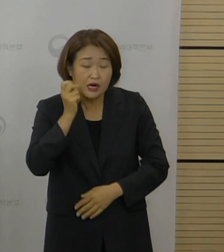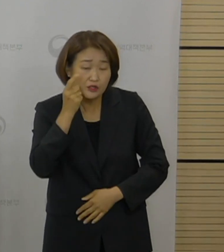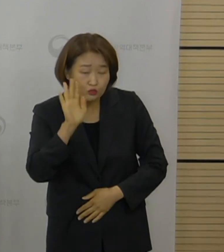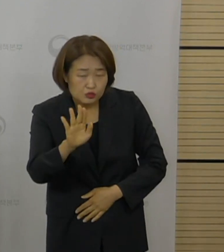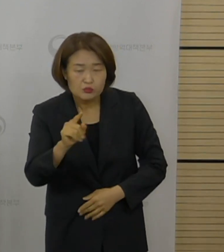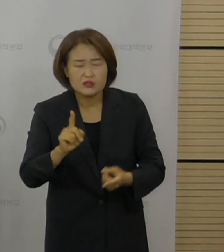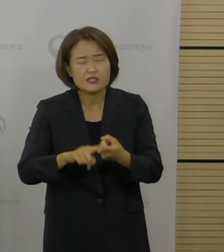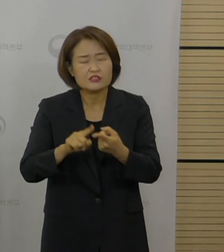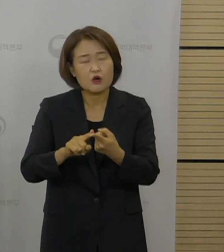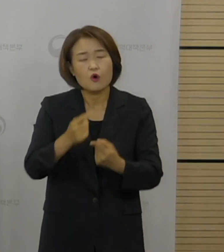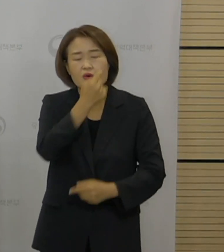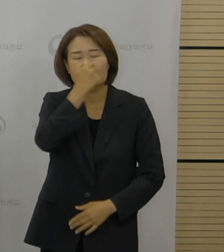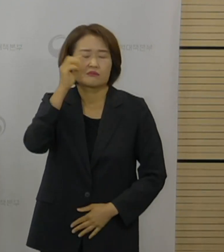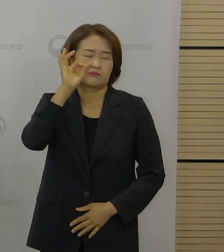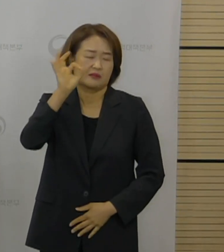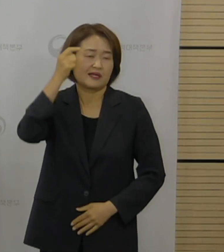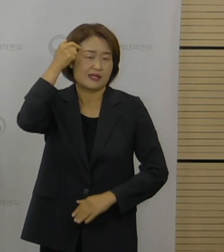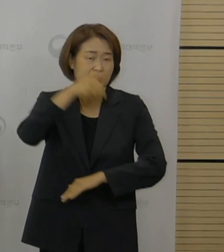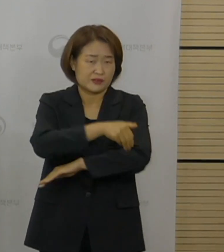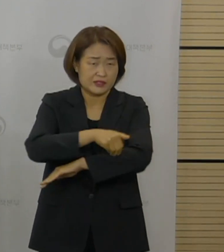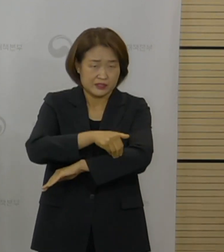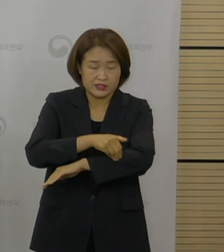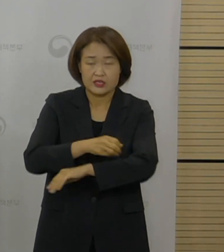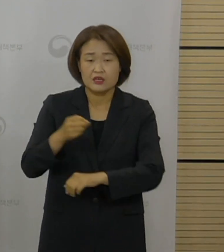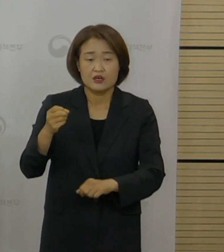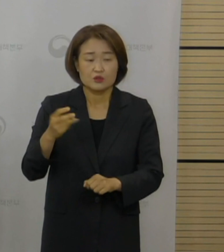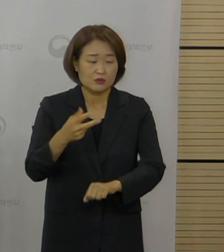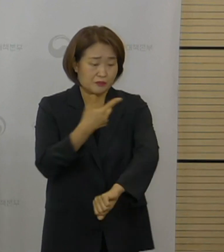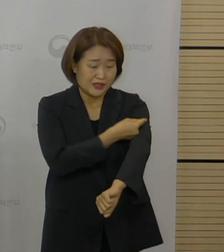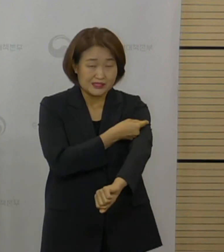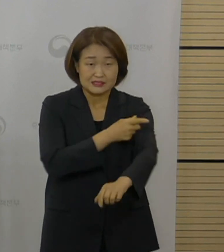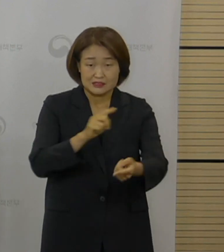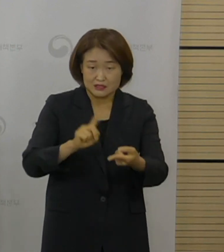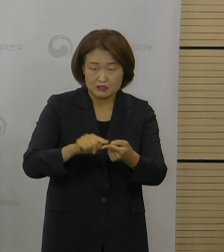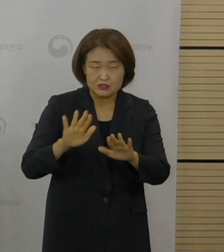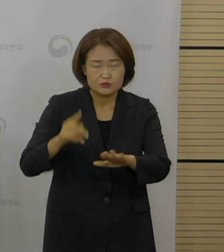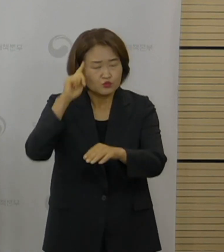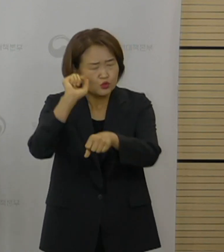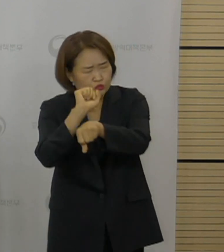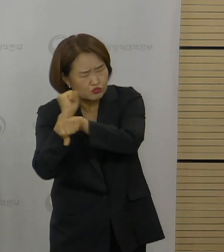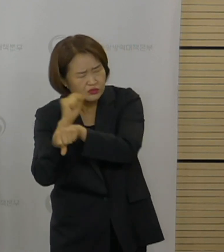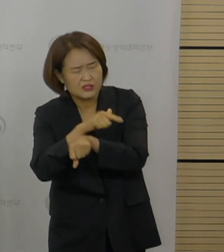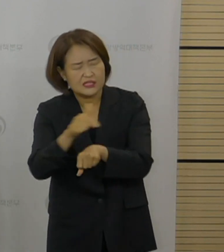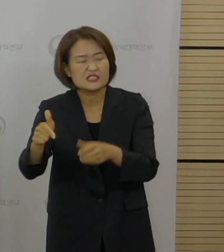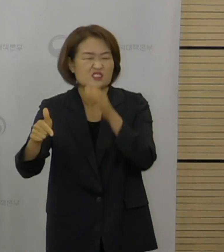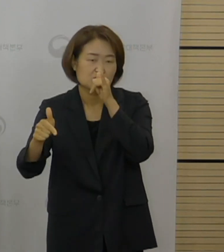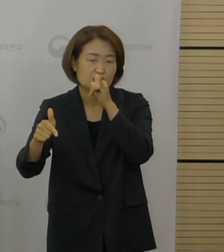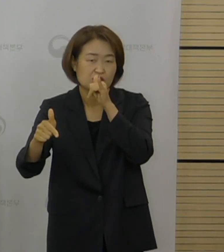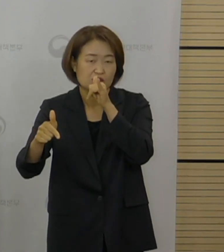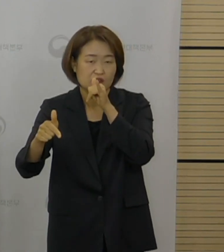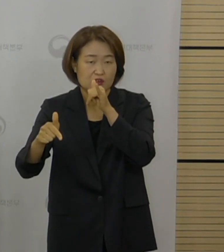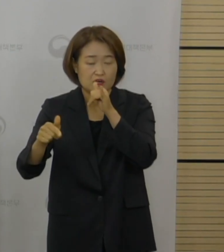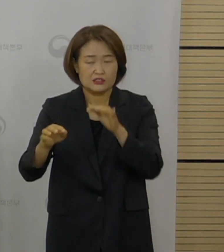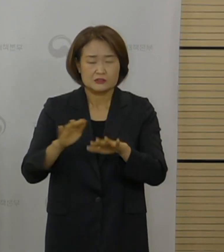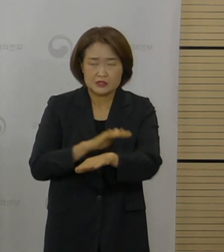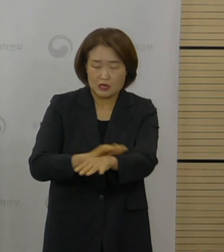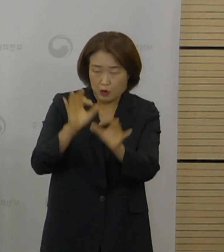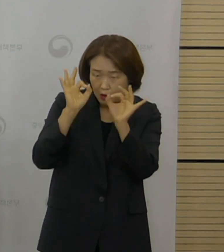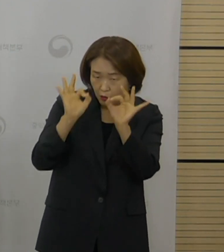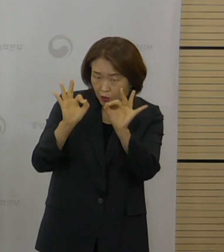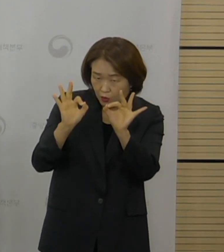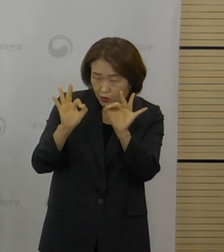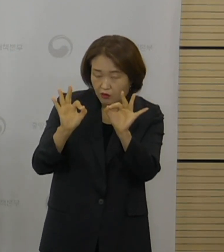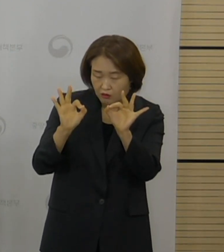바이러스에 대응하기 위한 백신에 대해서 연구가 진행 중에 있습니다. 이런 것들을 예의주시하고 있고 저희도 하반기에